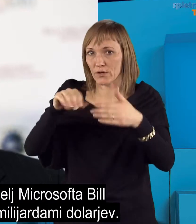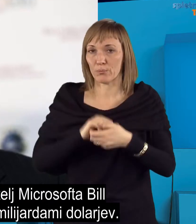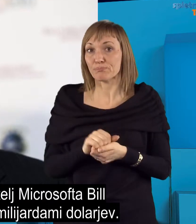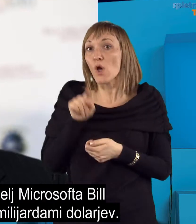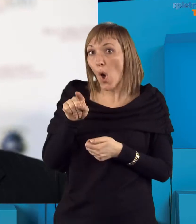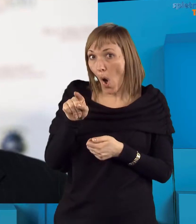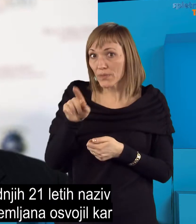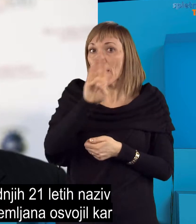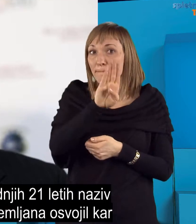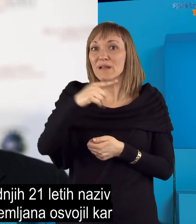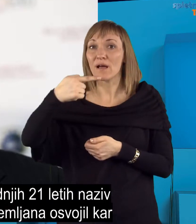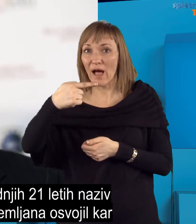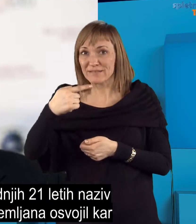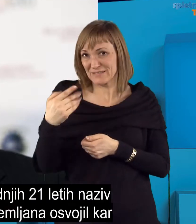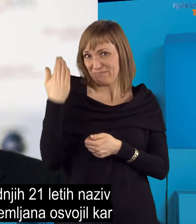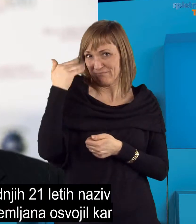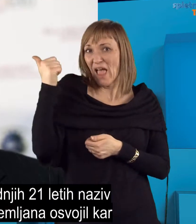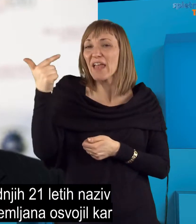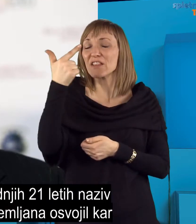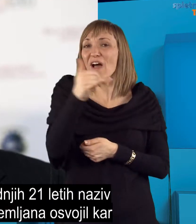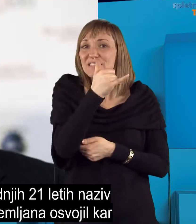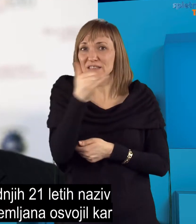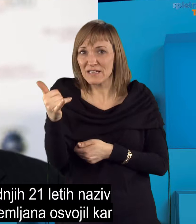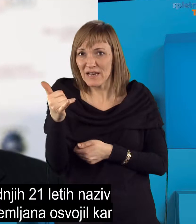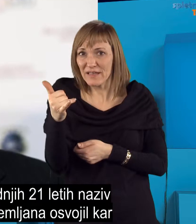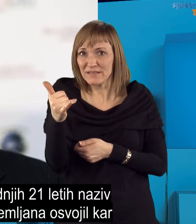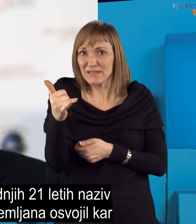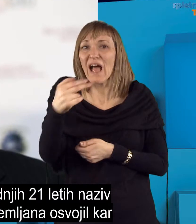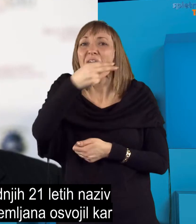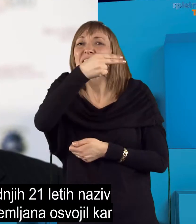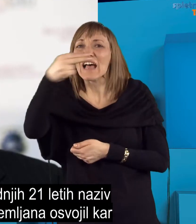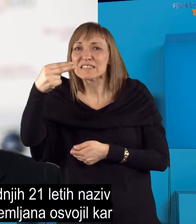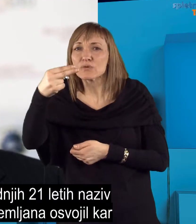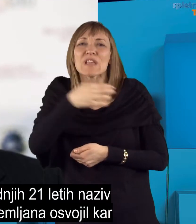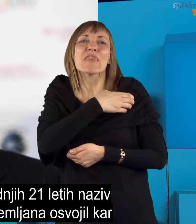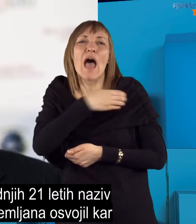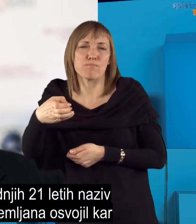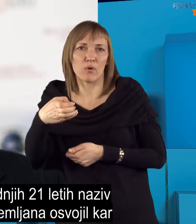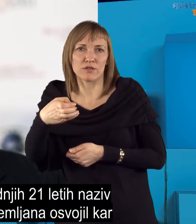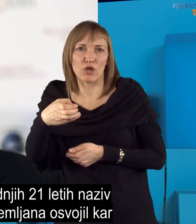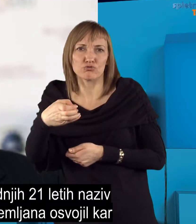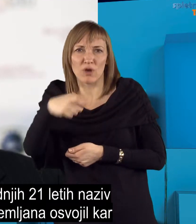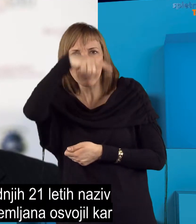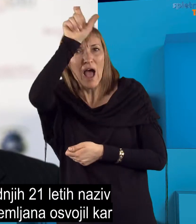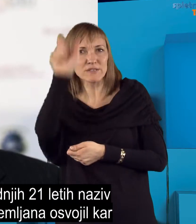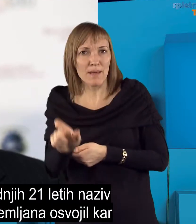Bill Gates je v zadnjih 21 letih naziv najbogatejšega zemljana osvojil kar 16